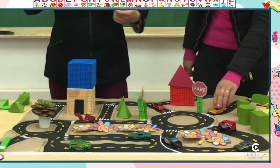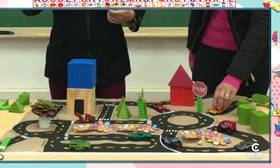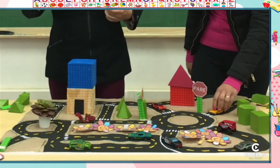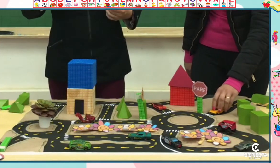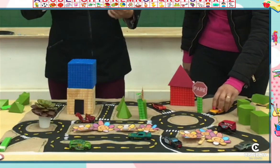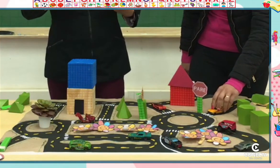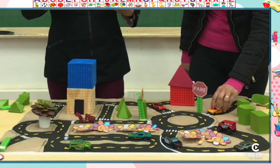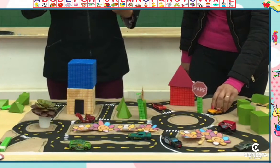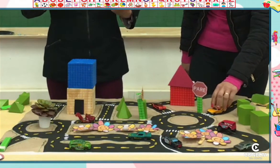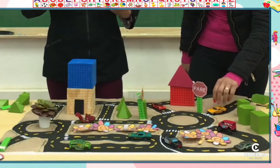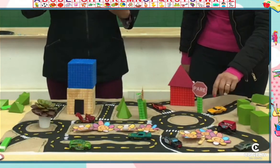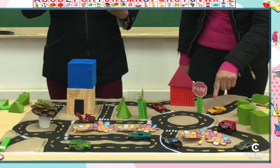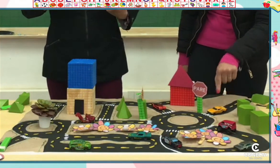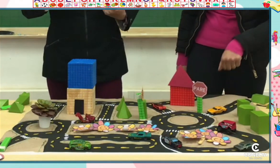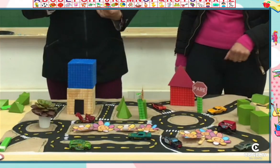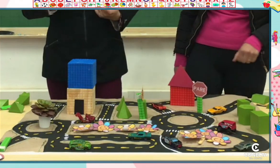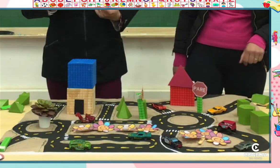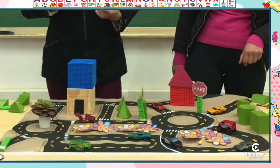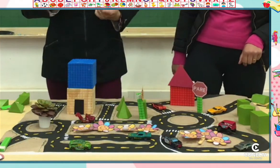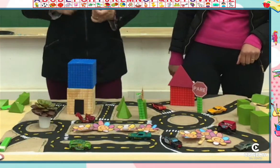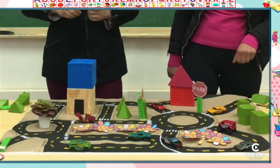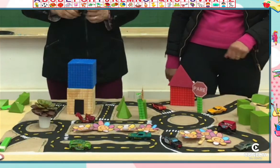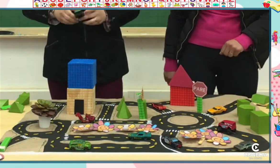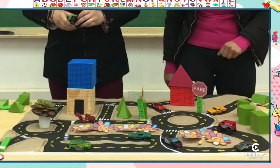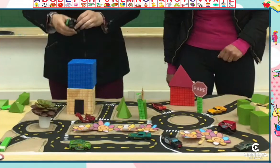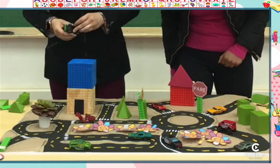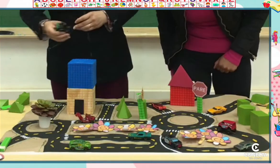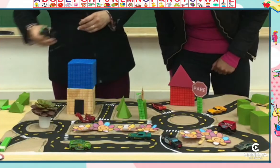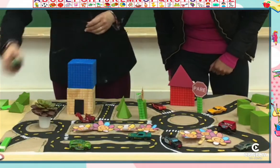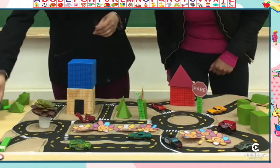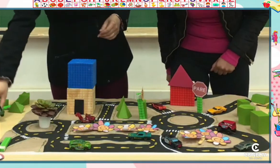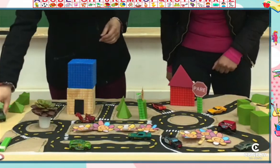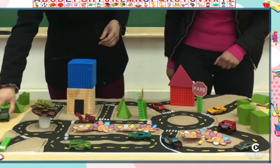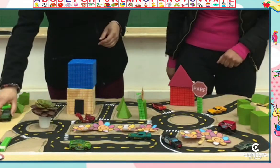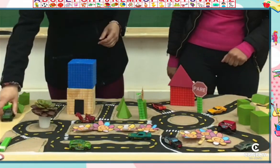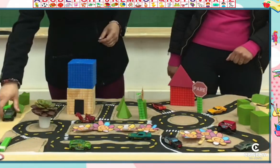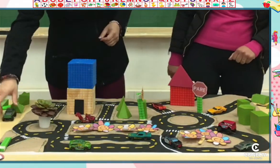Agora nós podemos... amulhentada, ó o carro. Esperando. Isso.